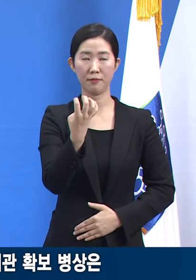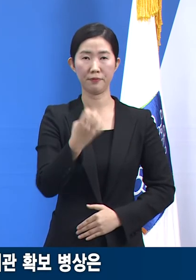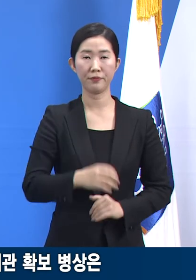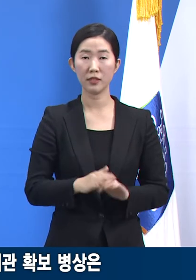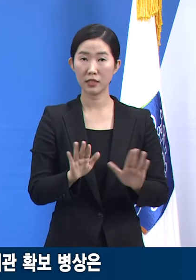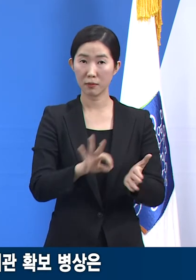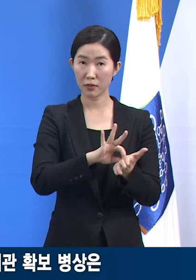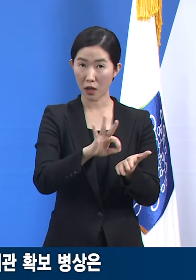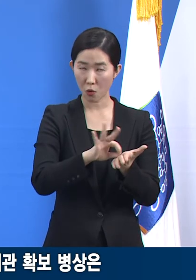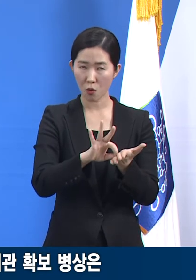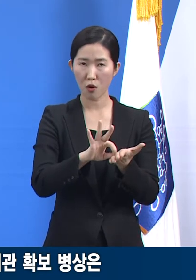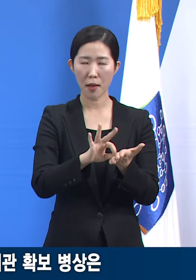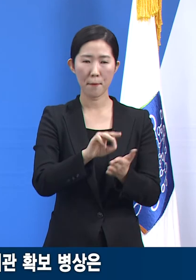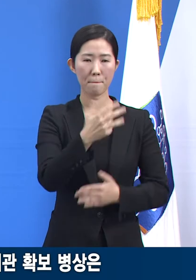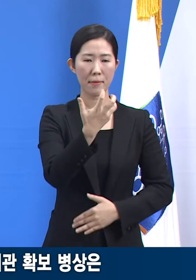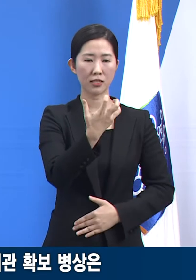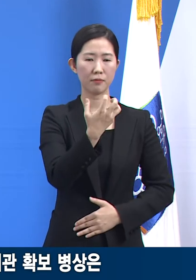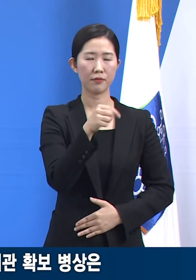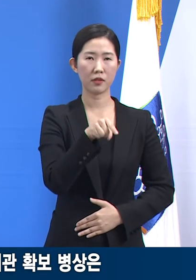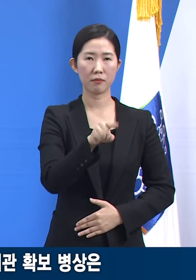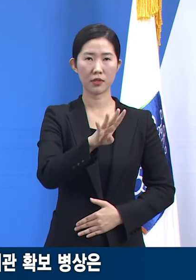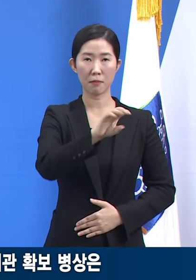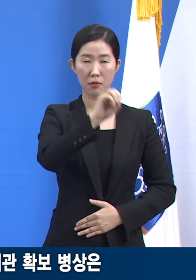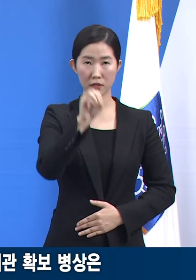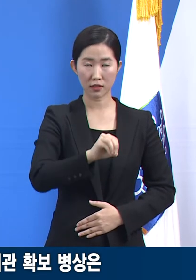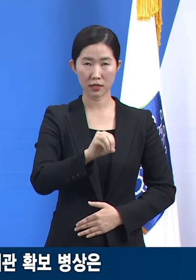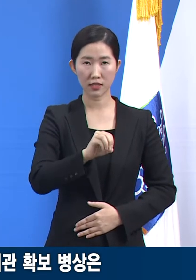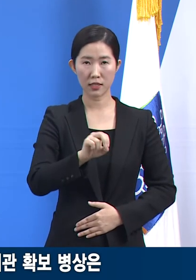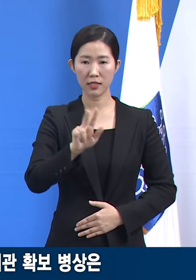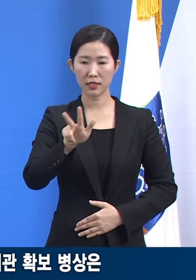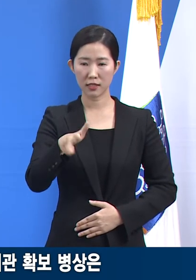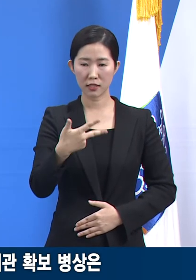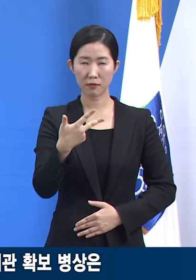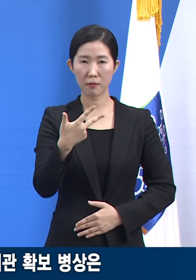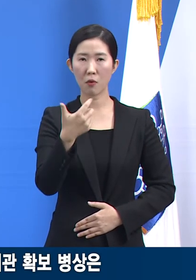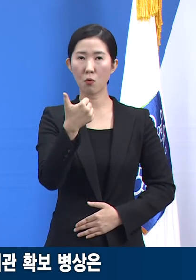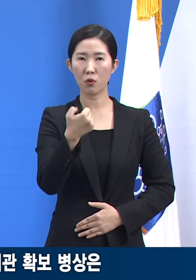80.3%인 70,55호 병상입니다.